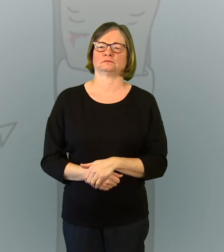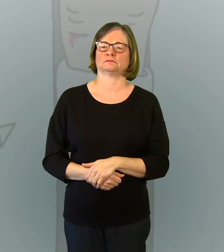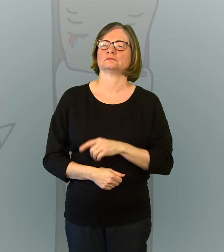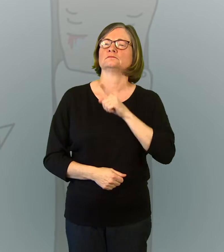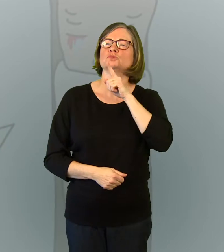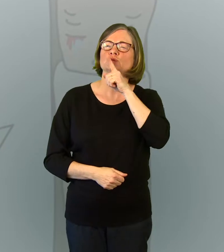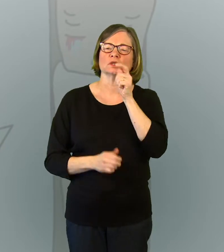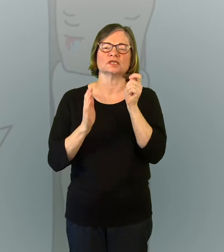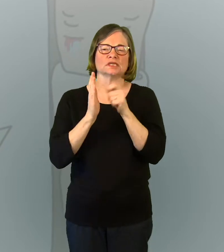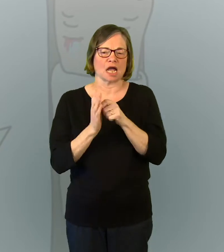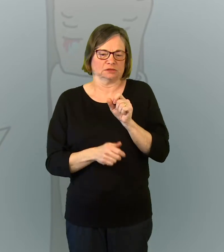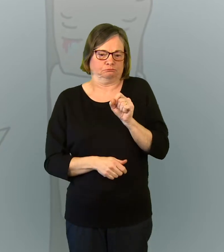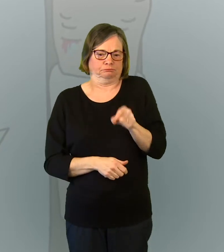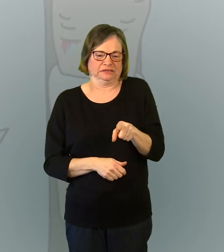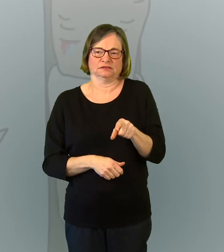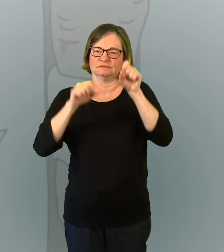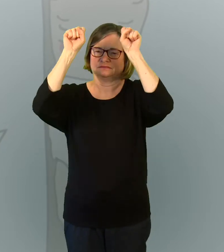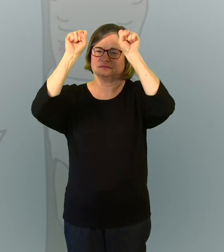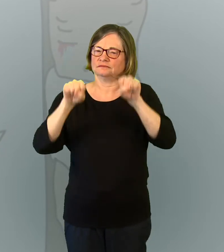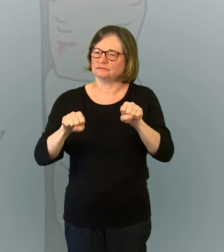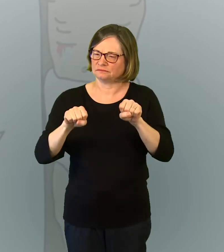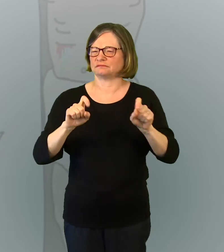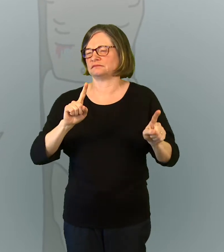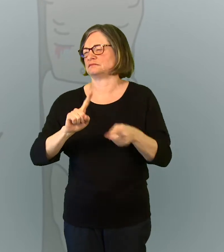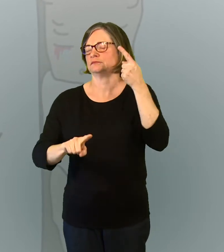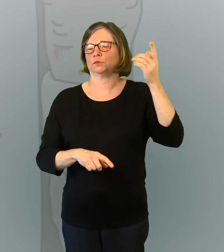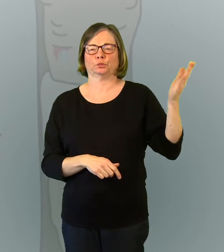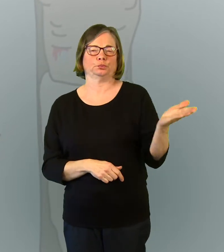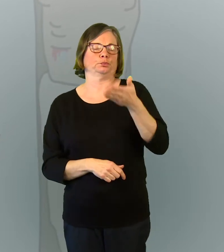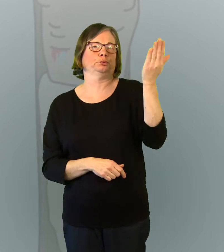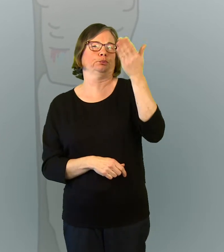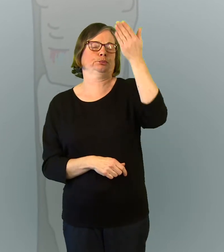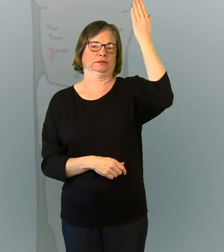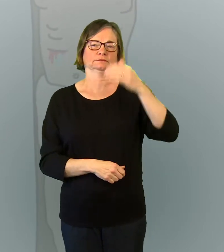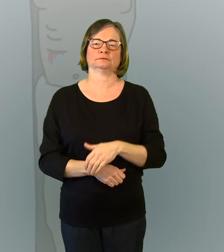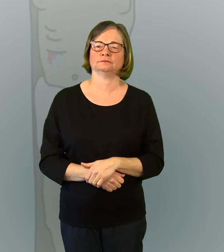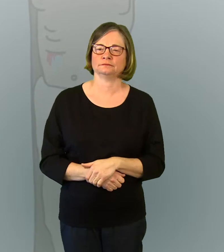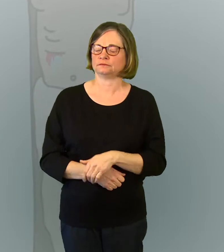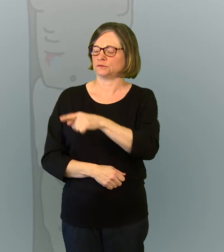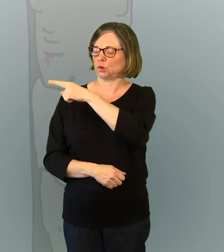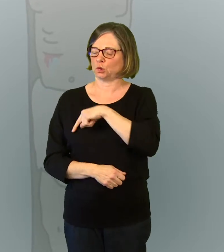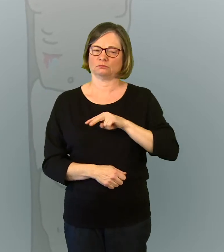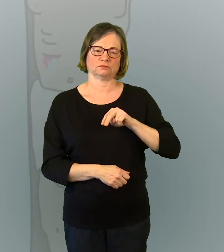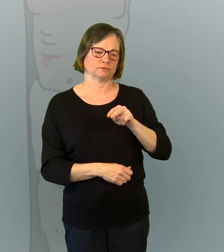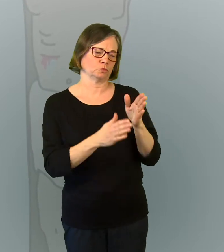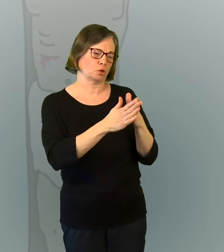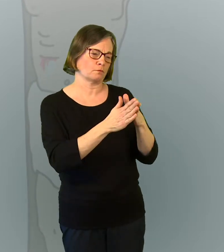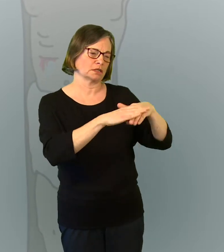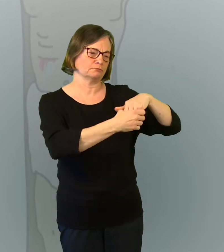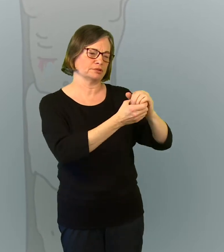En effet, ce sabbat est un jour particulièrement important. Ils vont donc demander à Pilate.